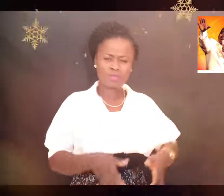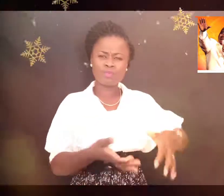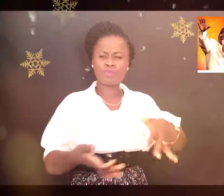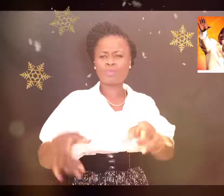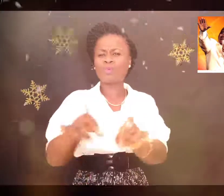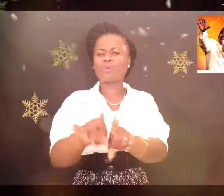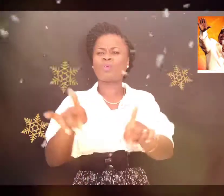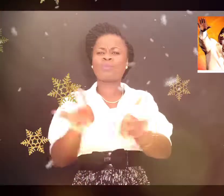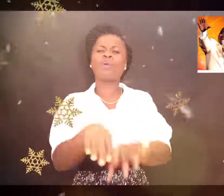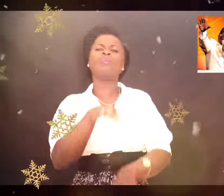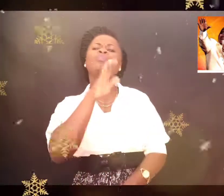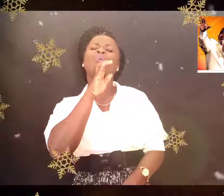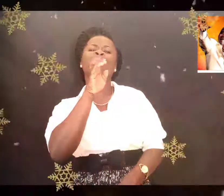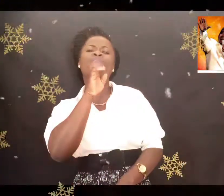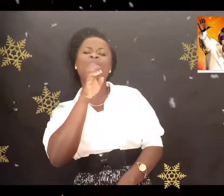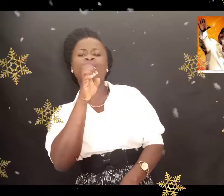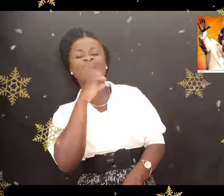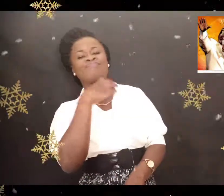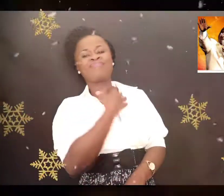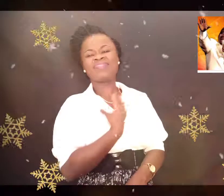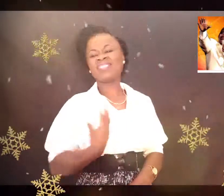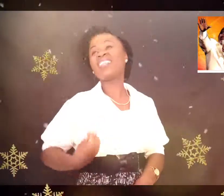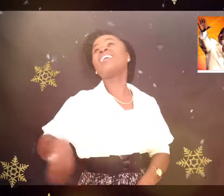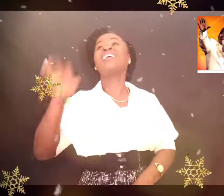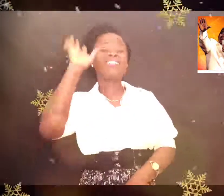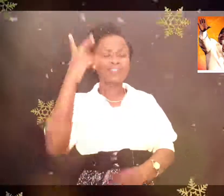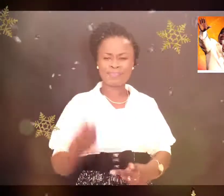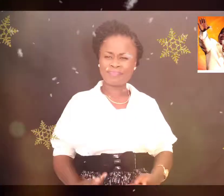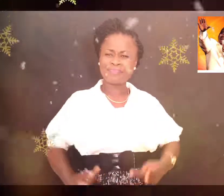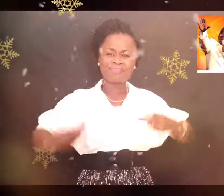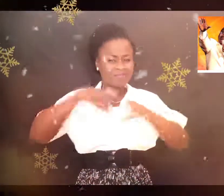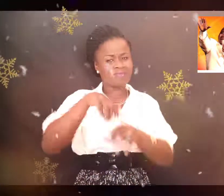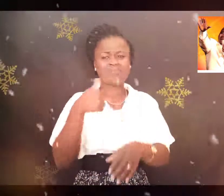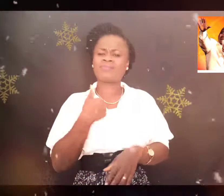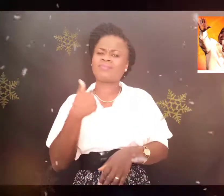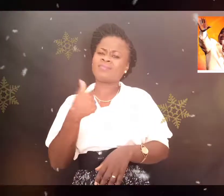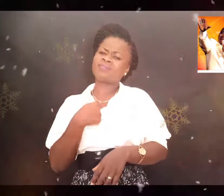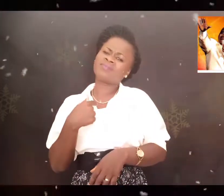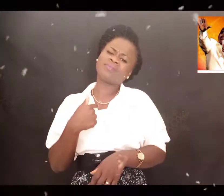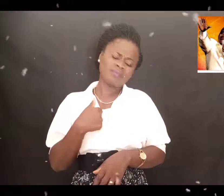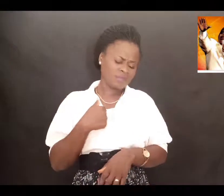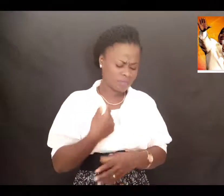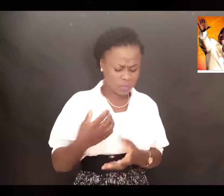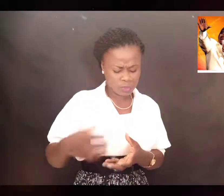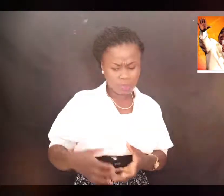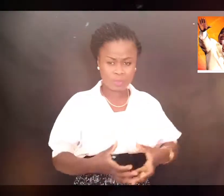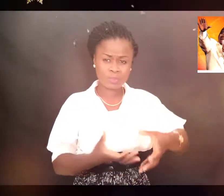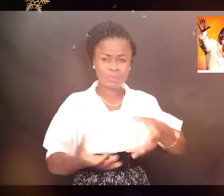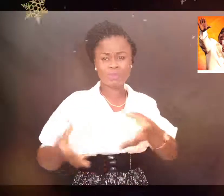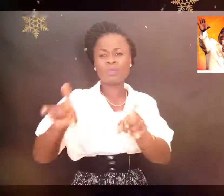coule comme un torrent Et ta vie en moi, Seigneur Ton amour en